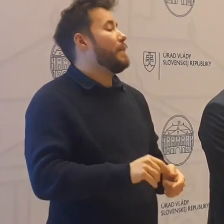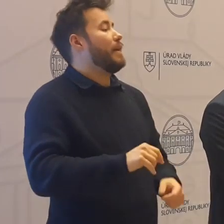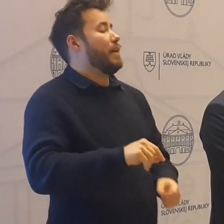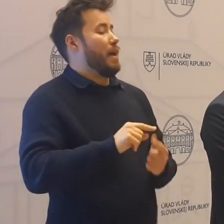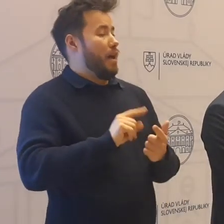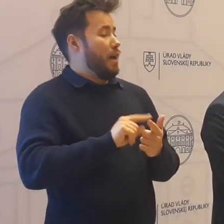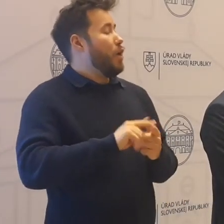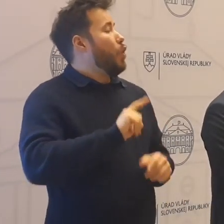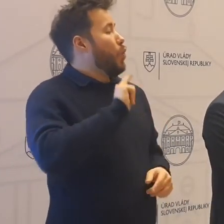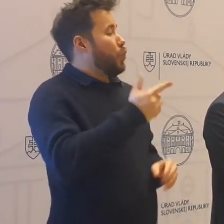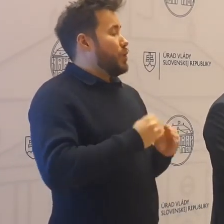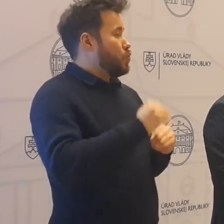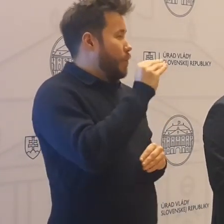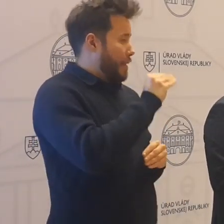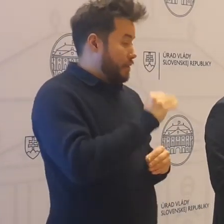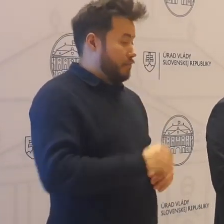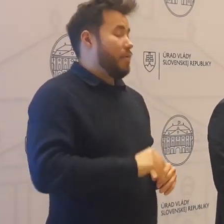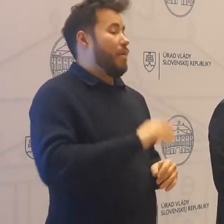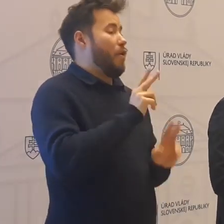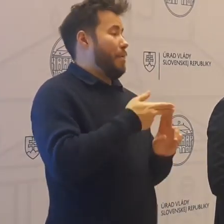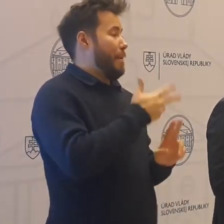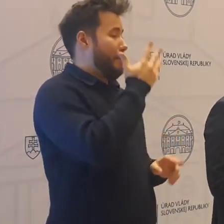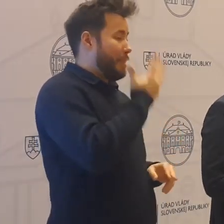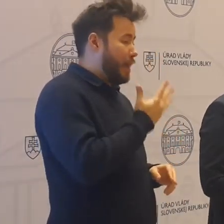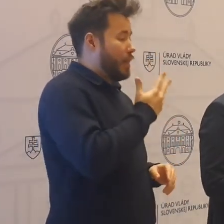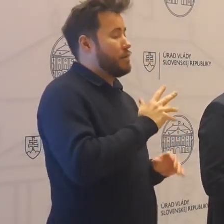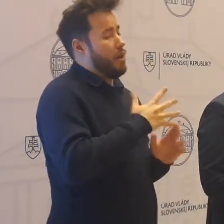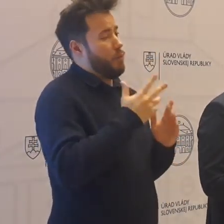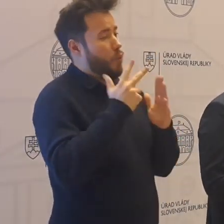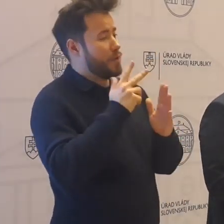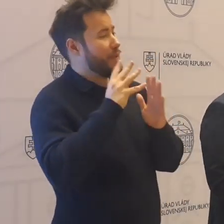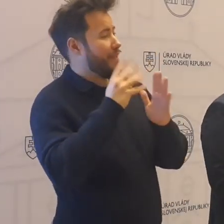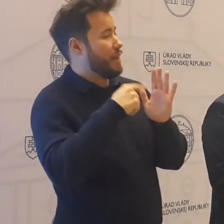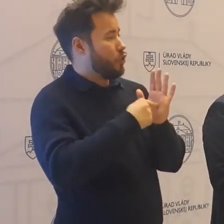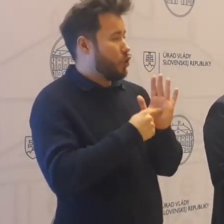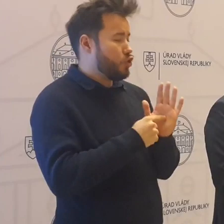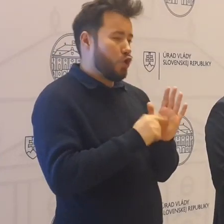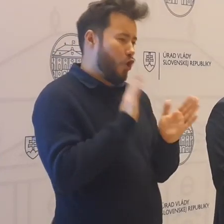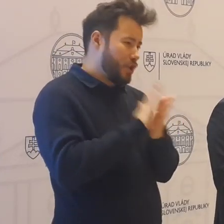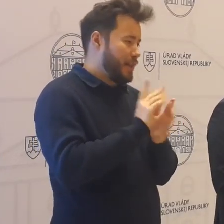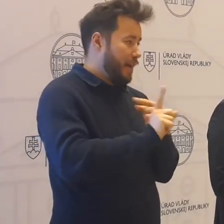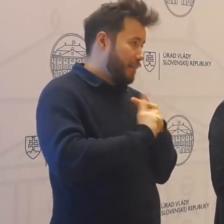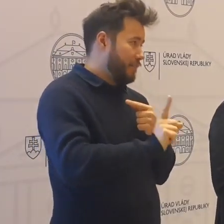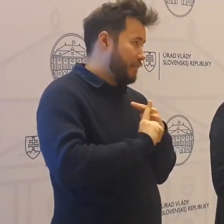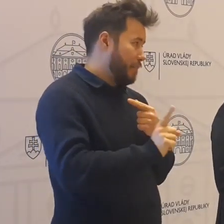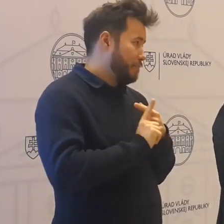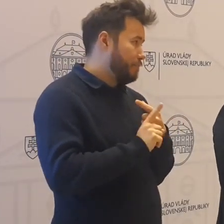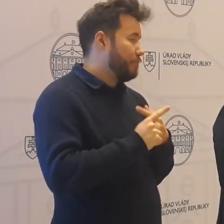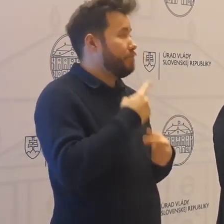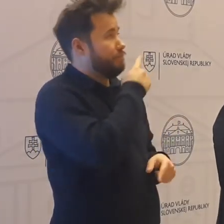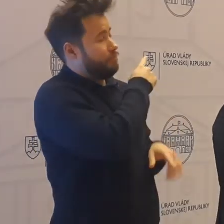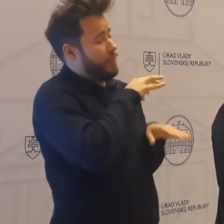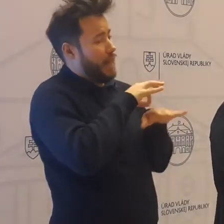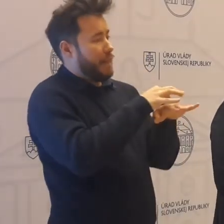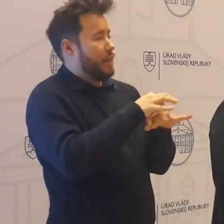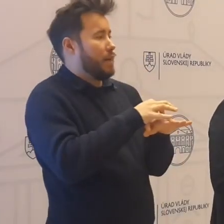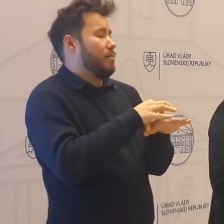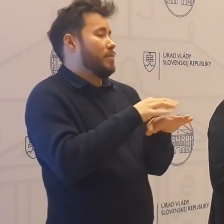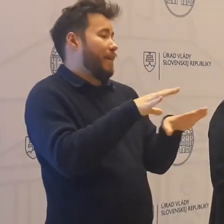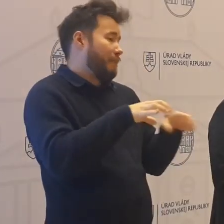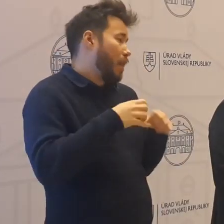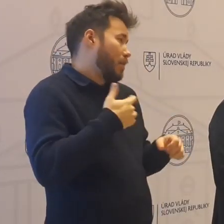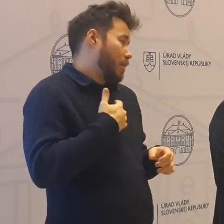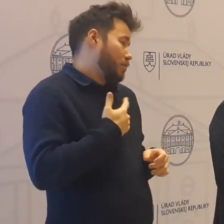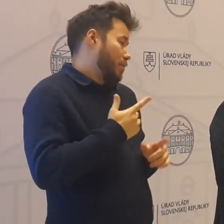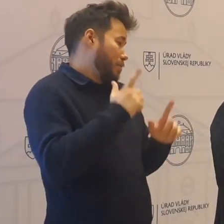druhého stupňa, tak znova to boli piatáci, v osmáci, deviatáci. Toto bolo odporúčanie, rozhodnutie lídrov. A ja som sa k tomu